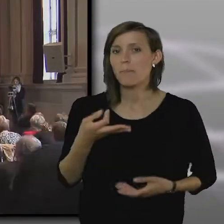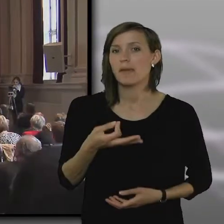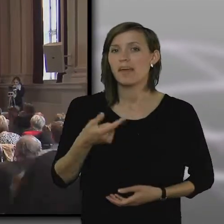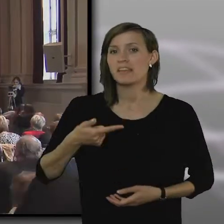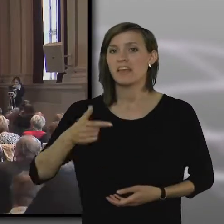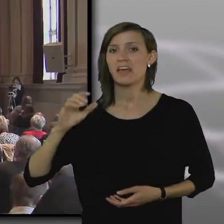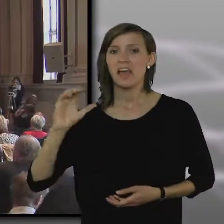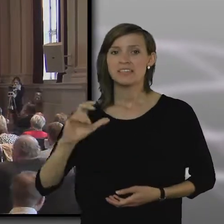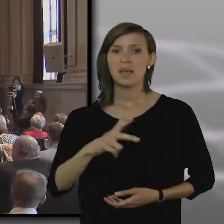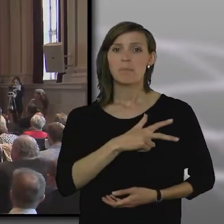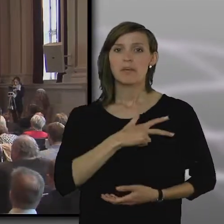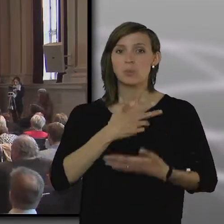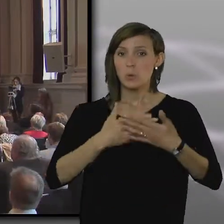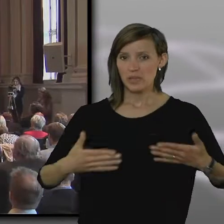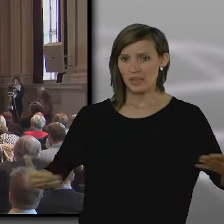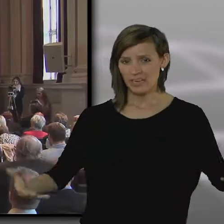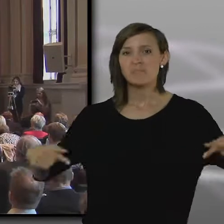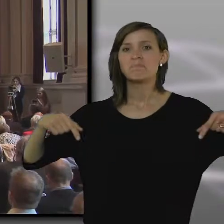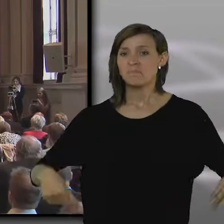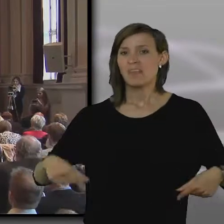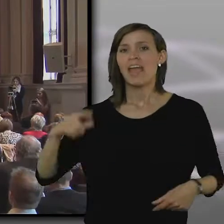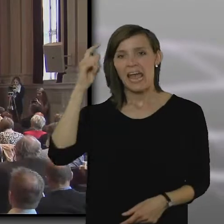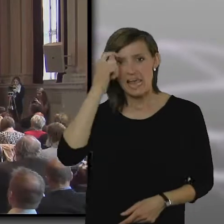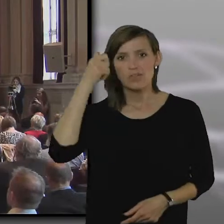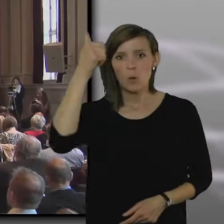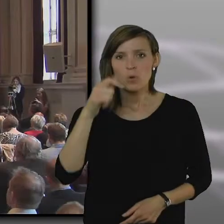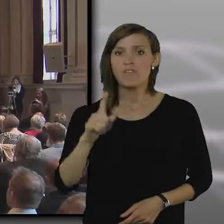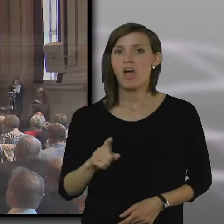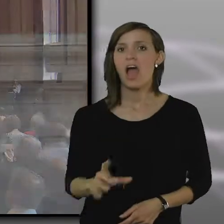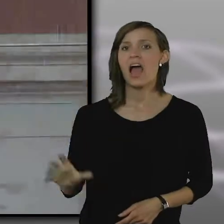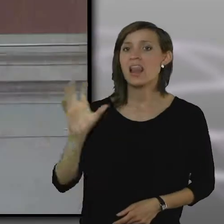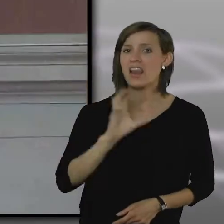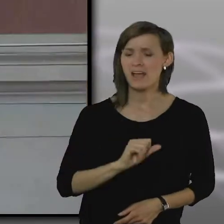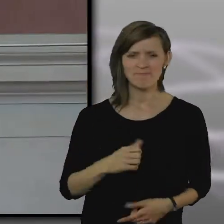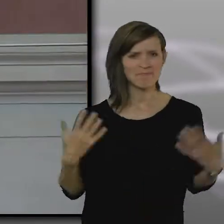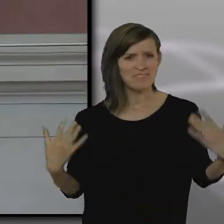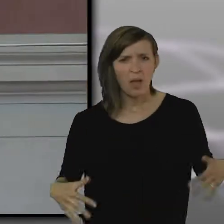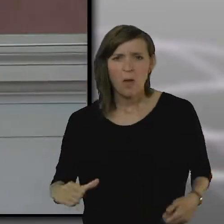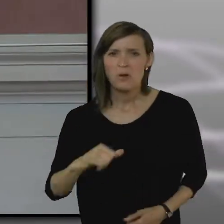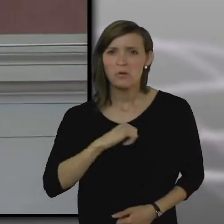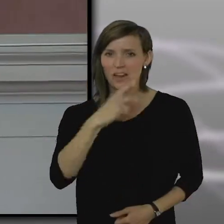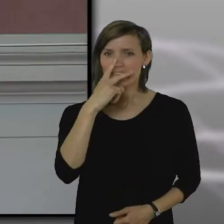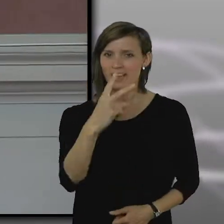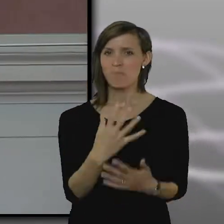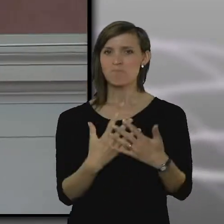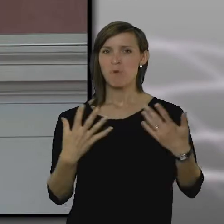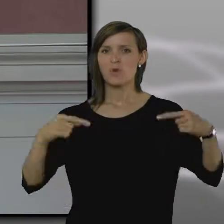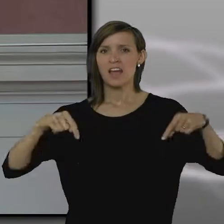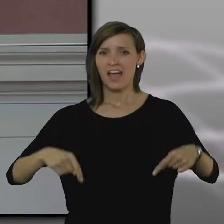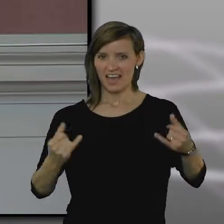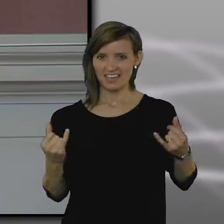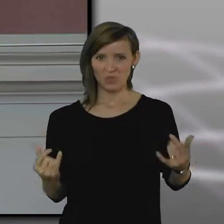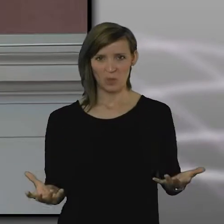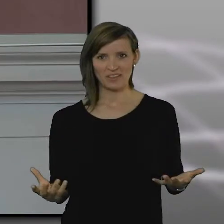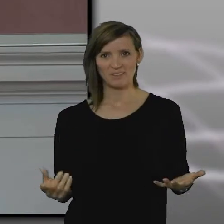i innovation för alla. Det är fantastiskt roligt att se att det är så många här idag. Jättekul tycker vi som